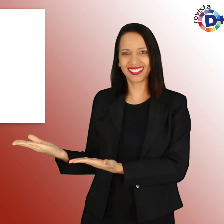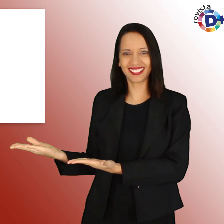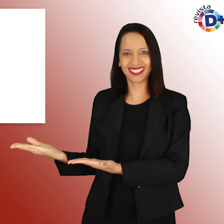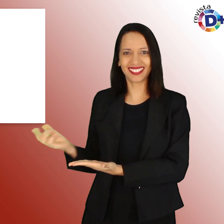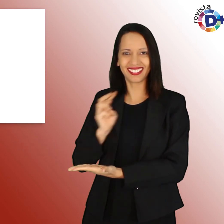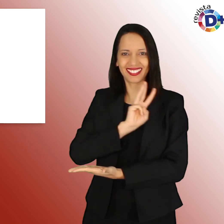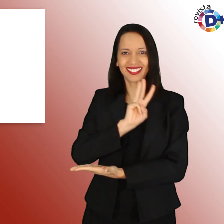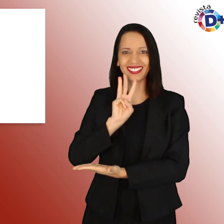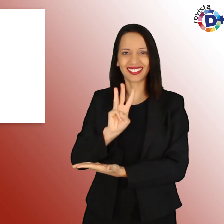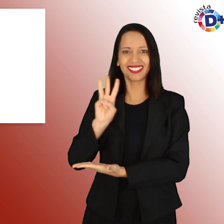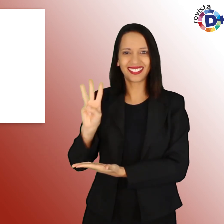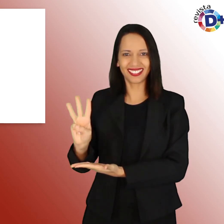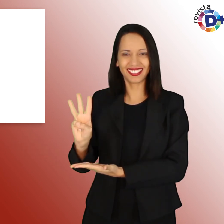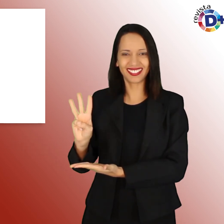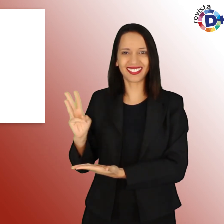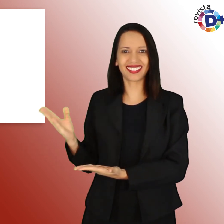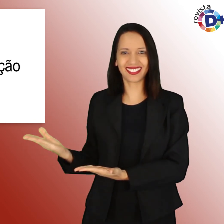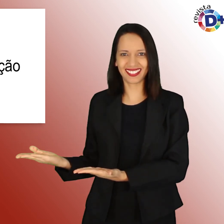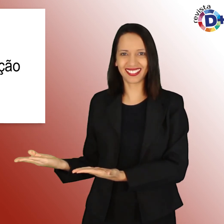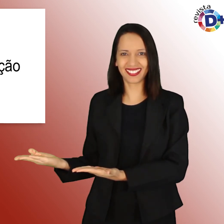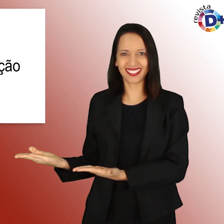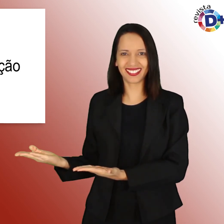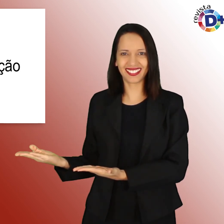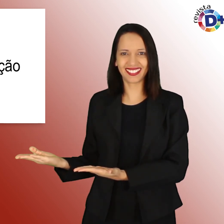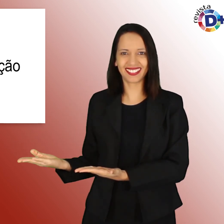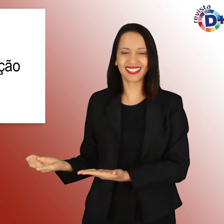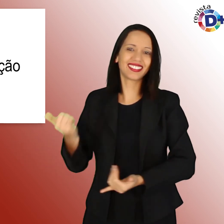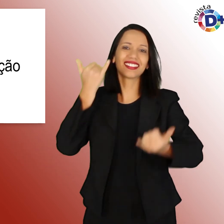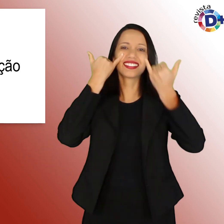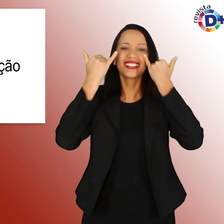.br Fonte CDI Comunicação